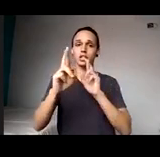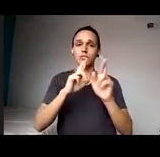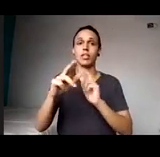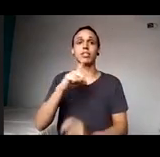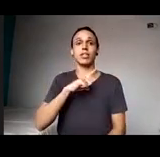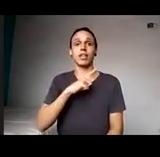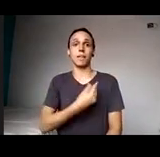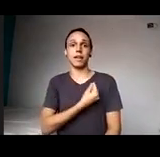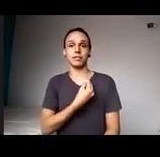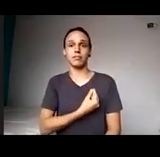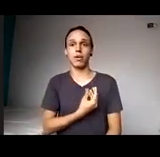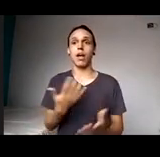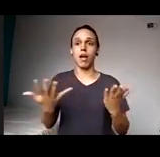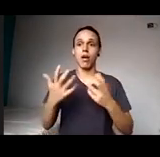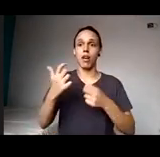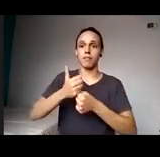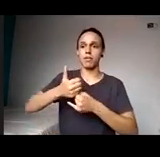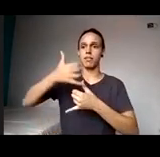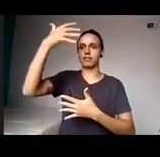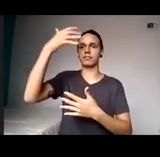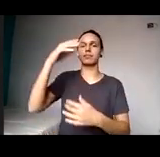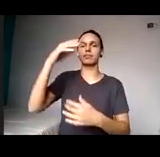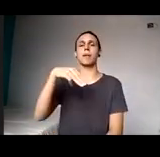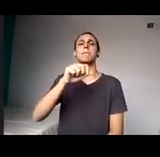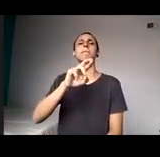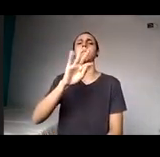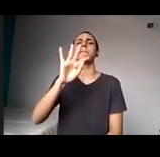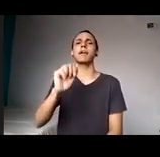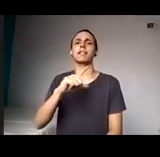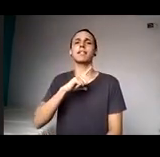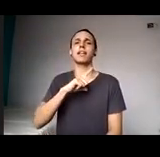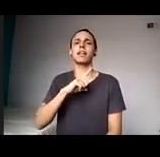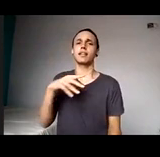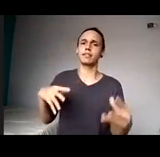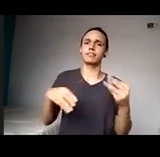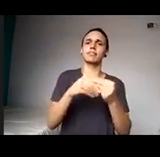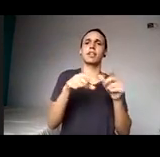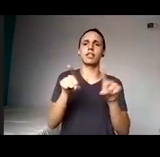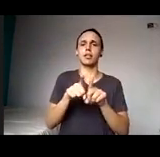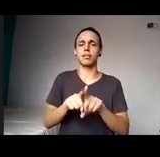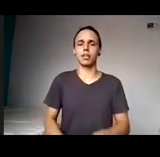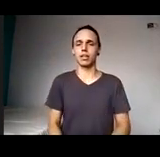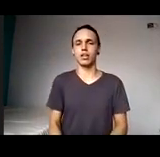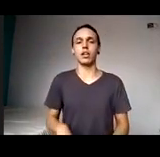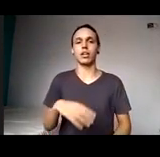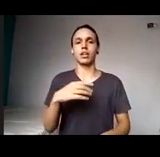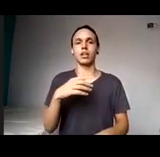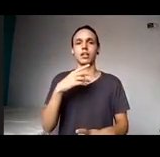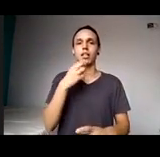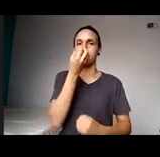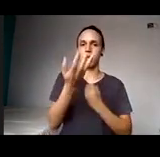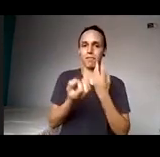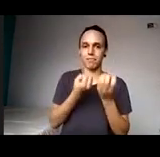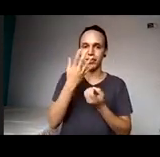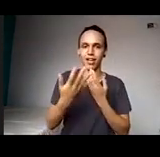interações que estão sendo colocadas no chat, a Marta Moreira tem acrescentado, inclusive, as falas dos nossos convidados,